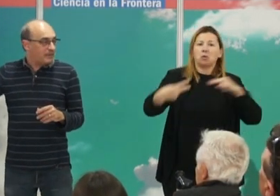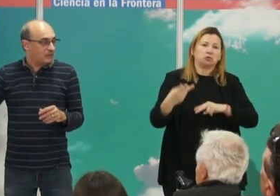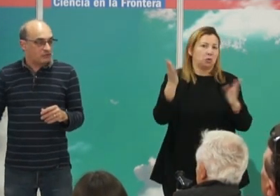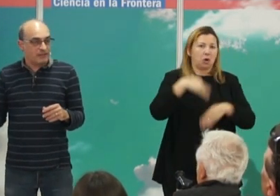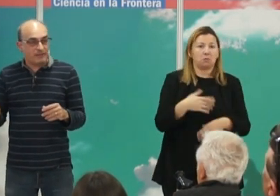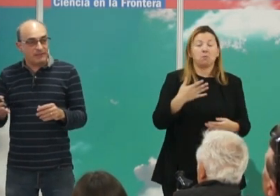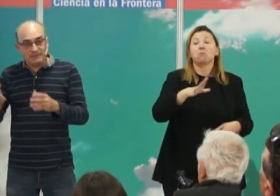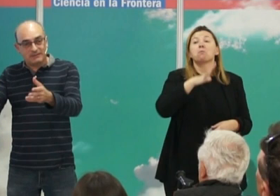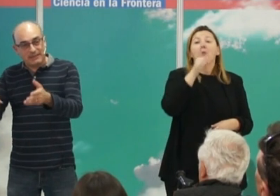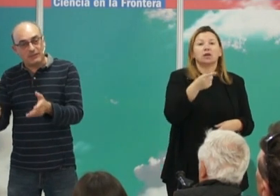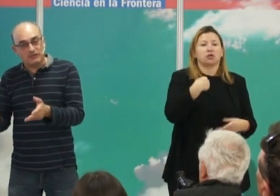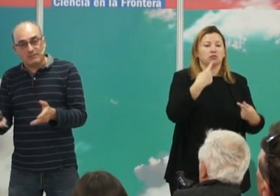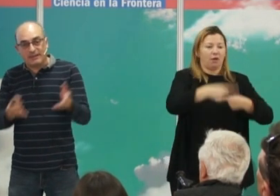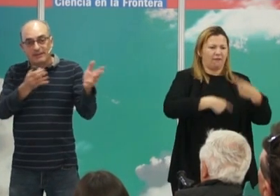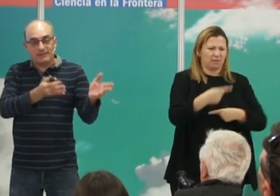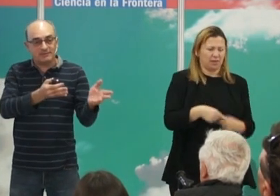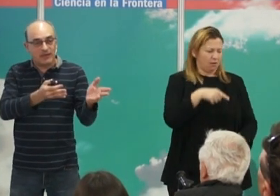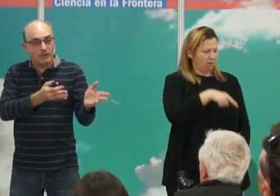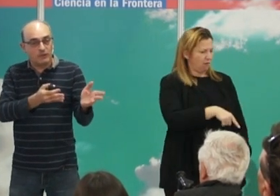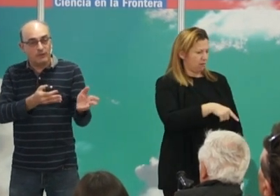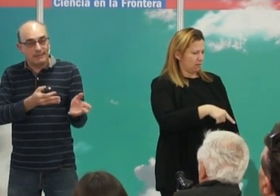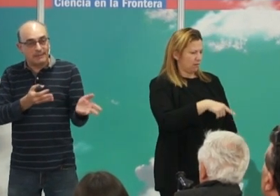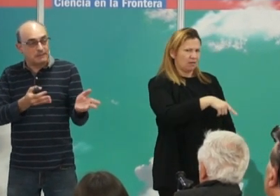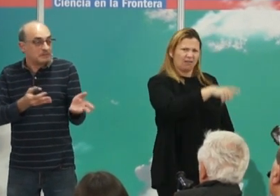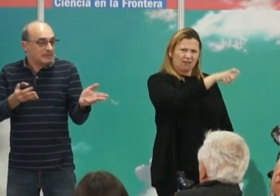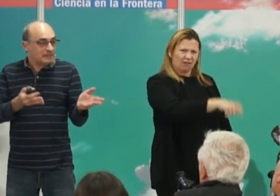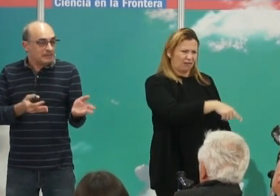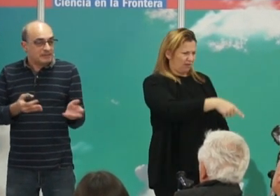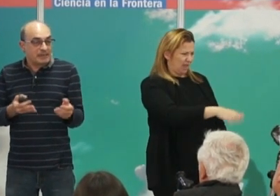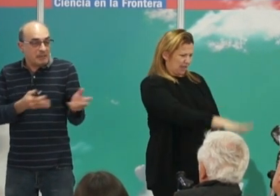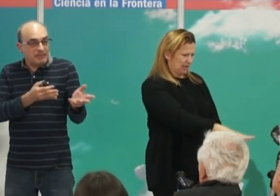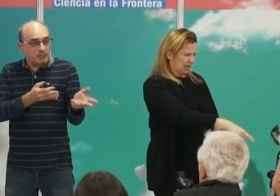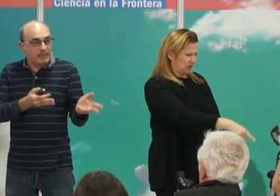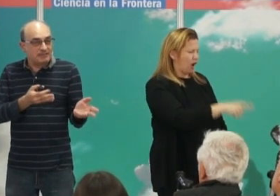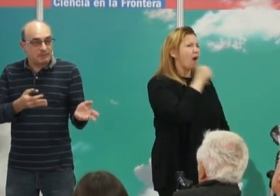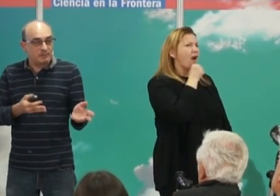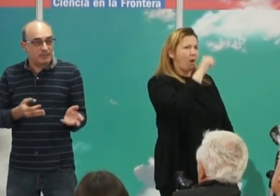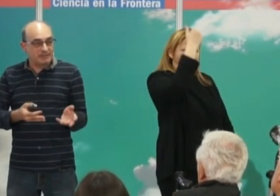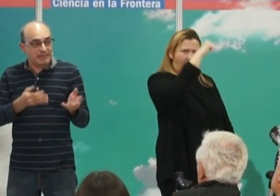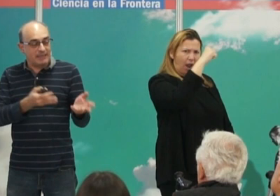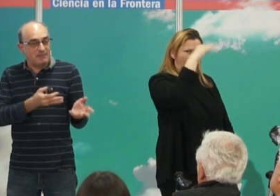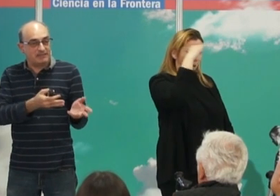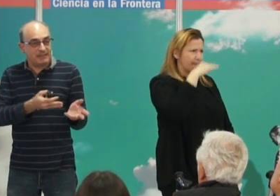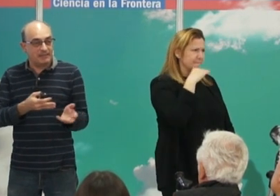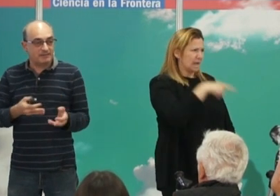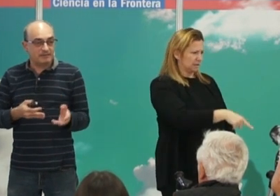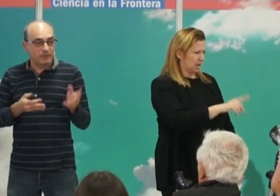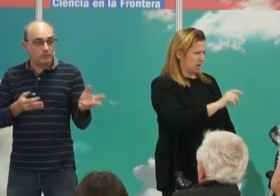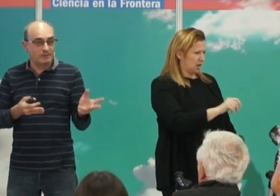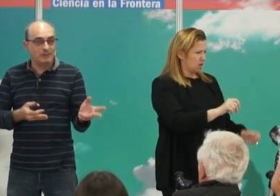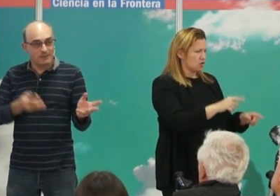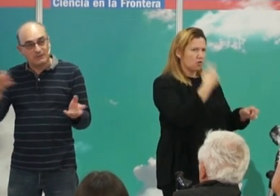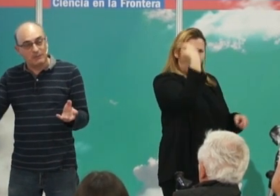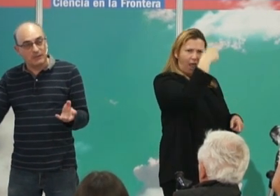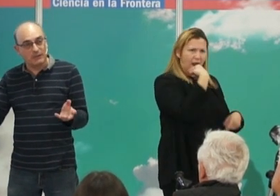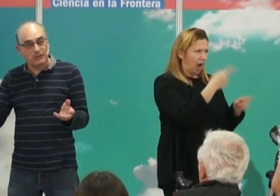en una familia cuando se dice a este niño se parece más al abuelo paterno, es que realmente puede ser. Puede ser que tenga más genes de